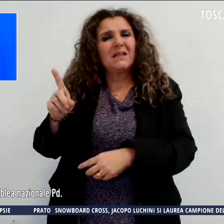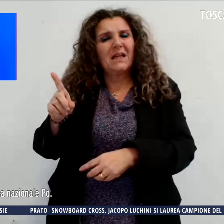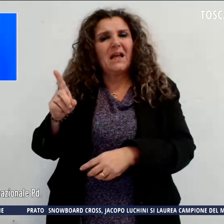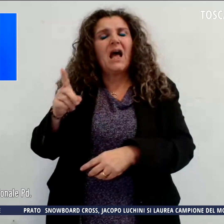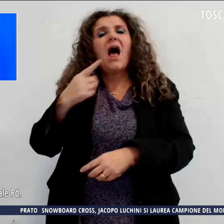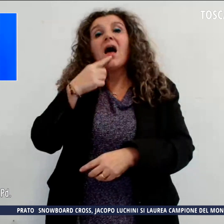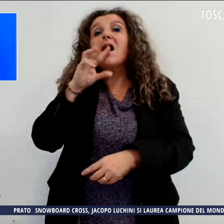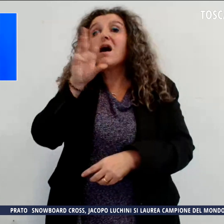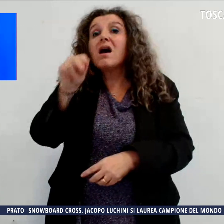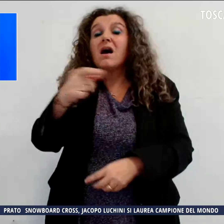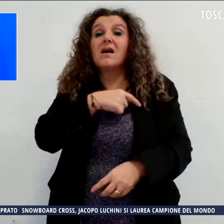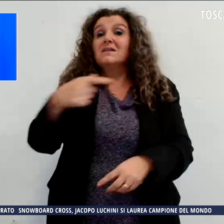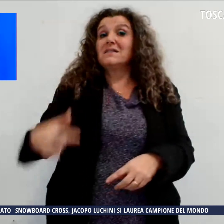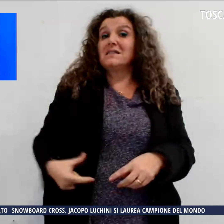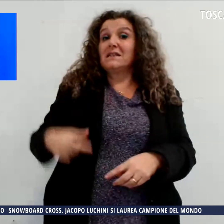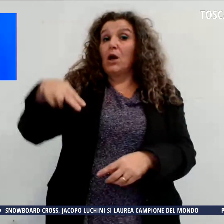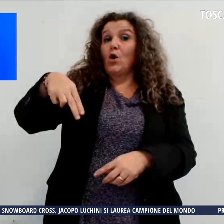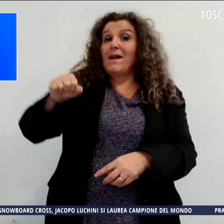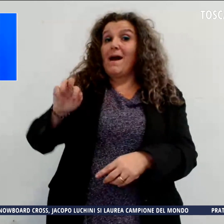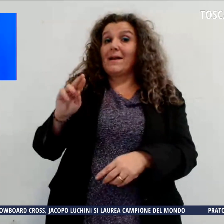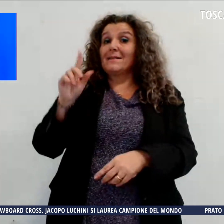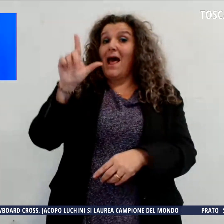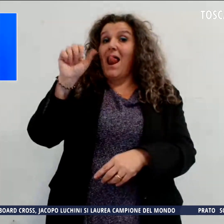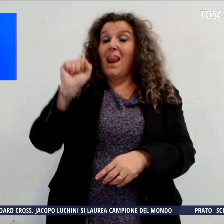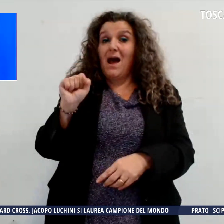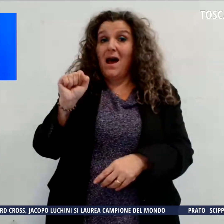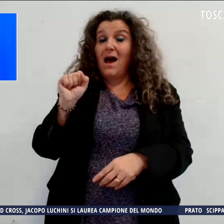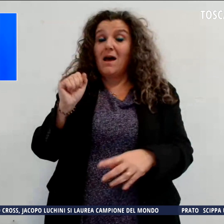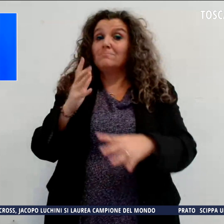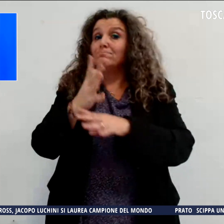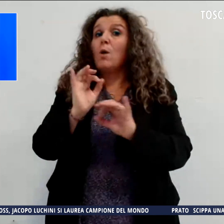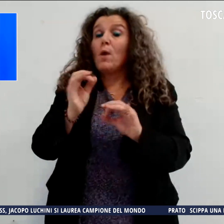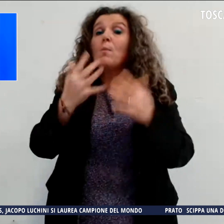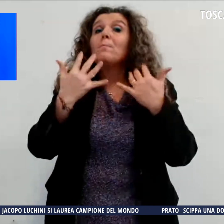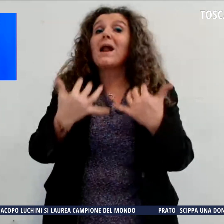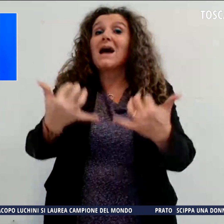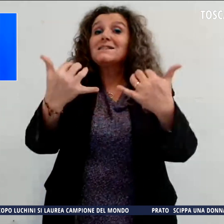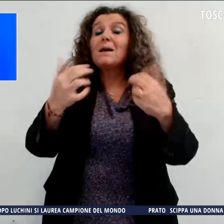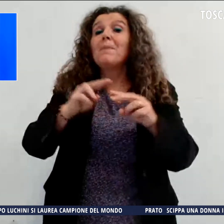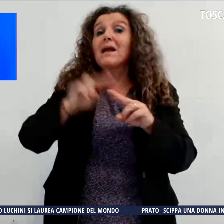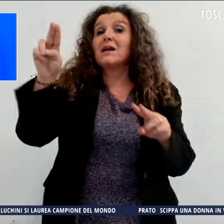Nardella intervenendo a proposito dell'Assemblea nazionale del PD.